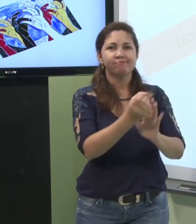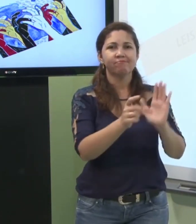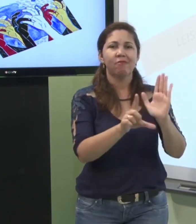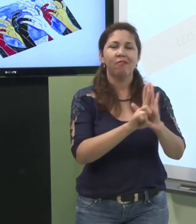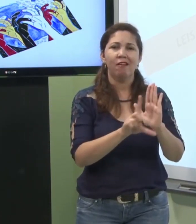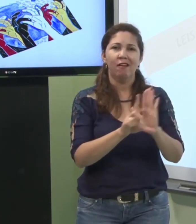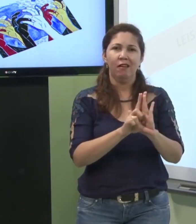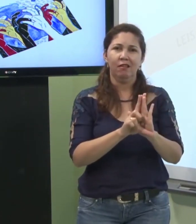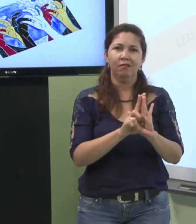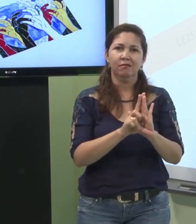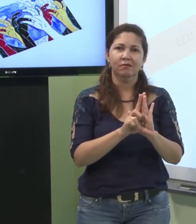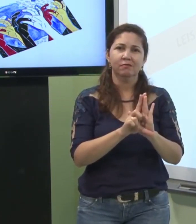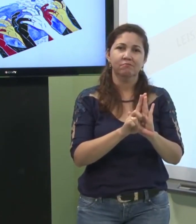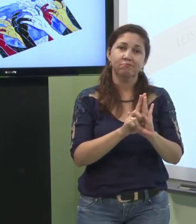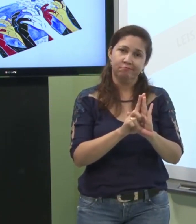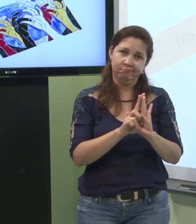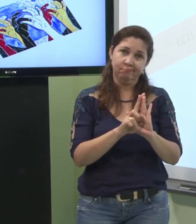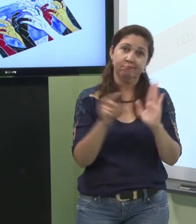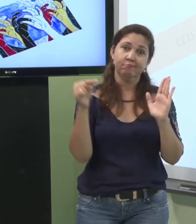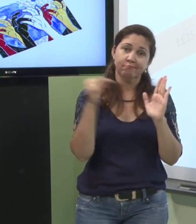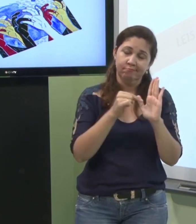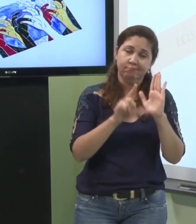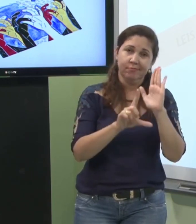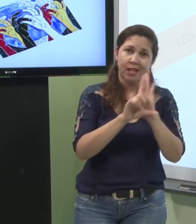que a lei seja promulgada seja feita